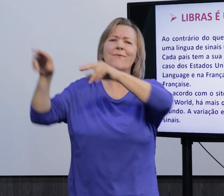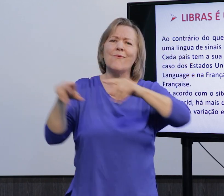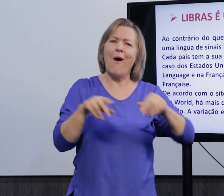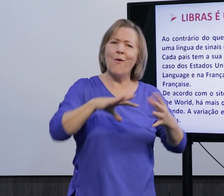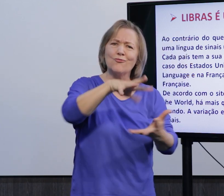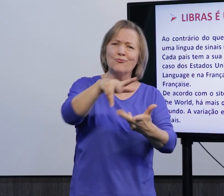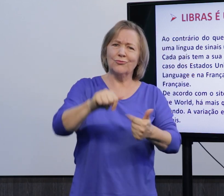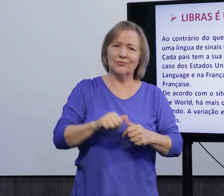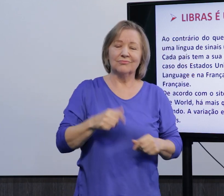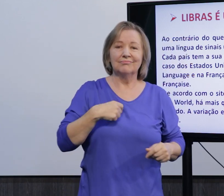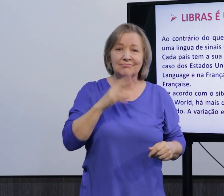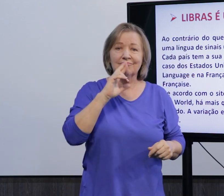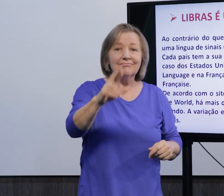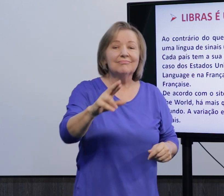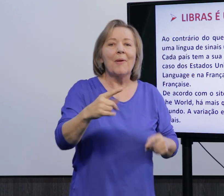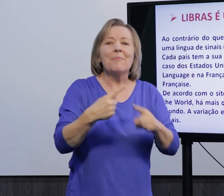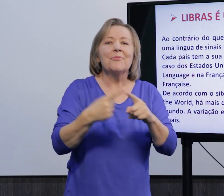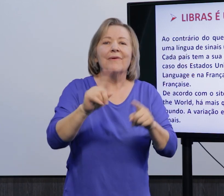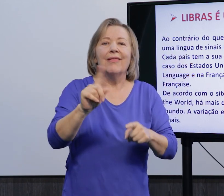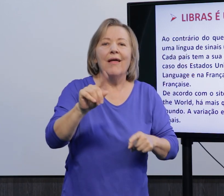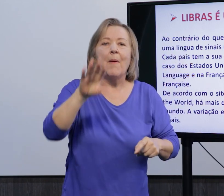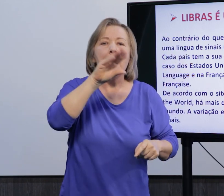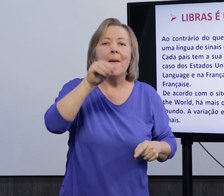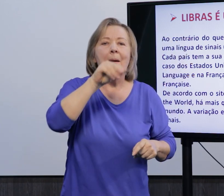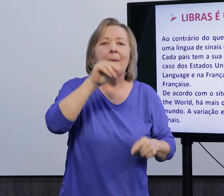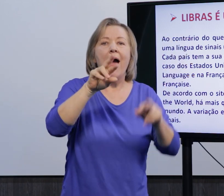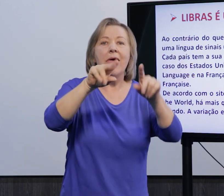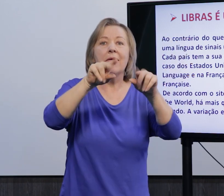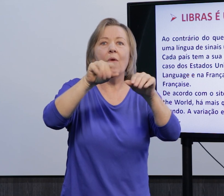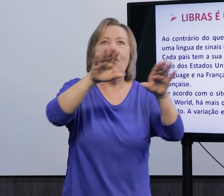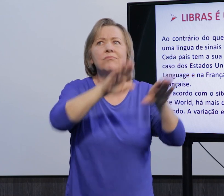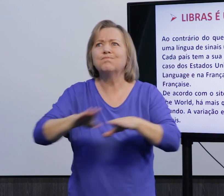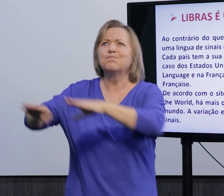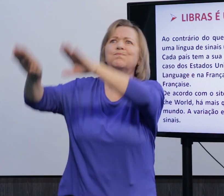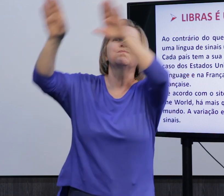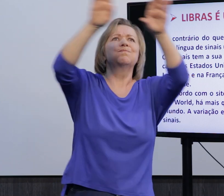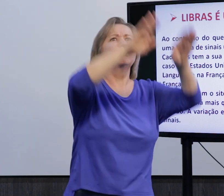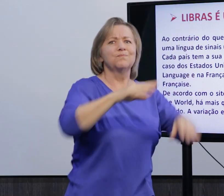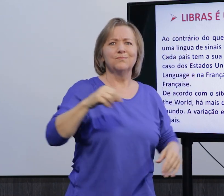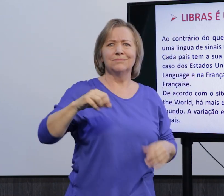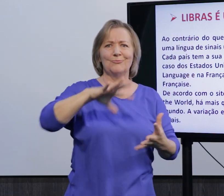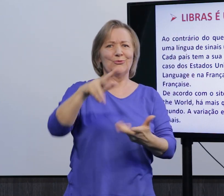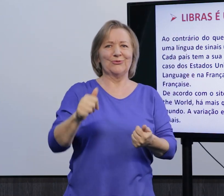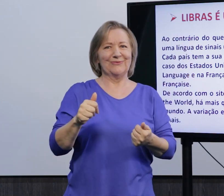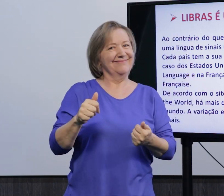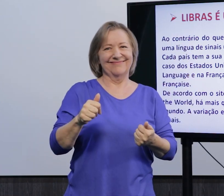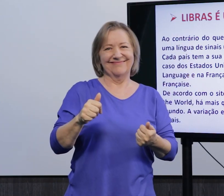E por que a Libras não é uma língua universal? Porque assim como a fala, né, a oralidade, ela não é uma